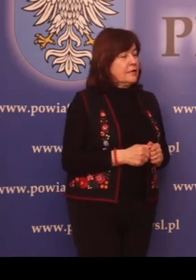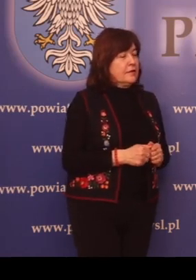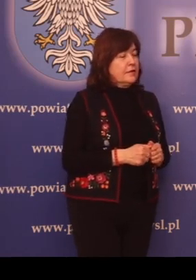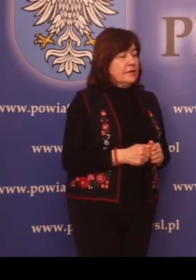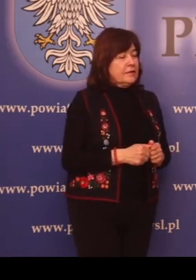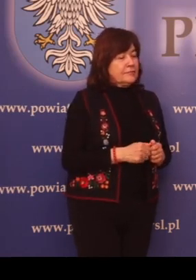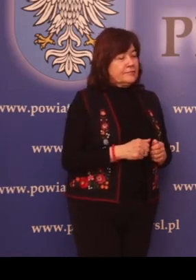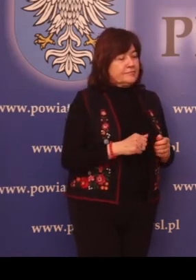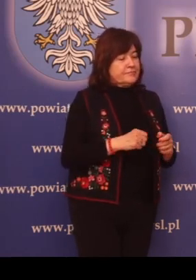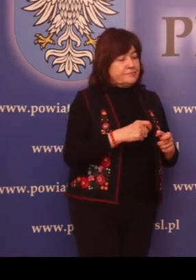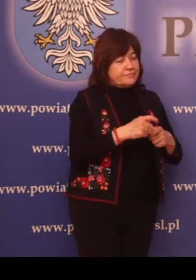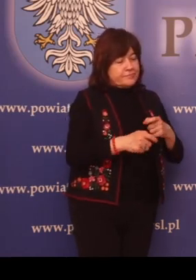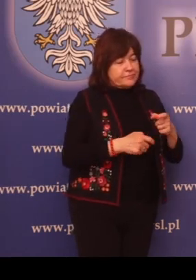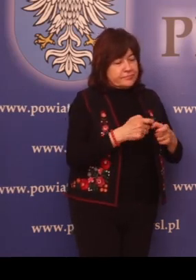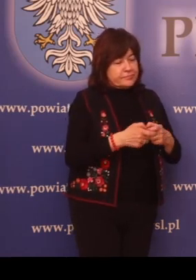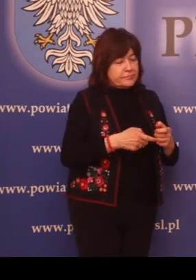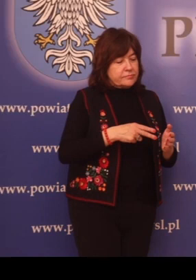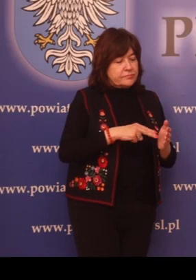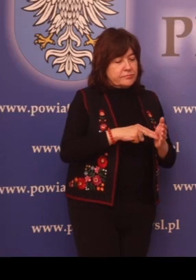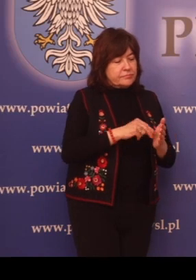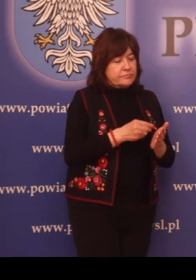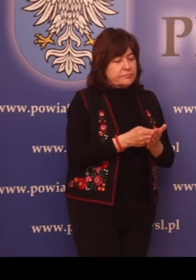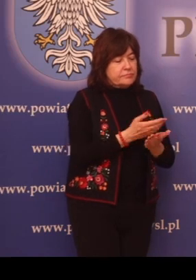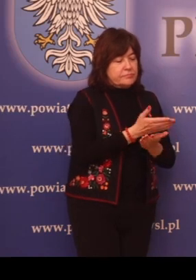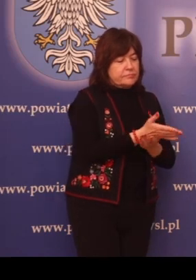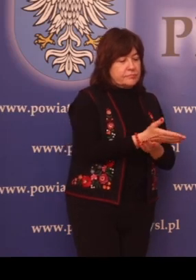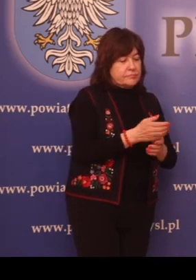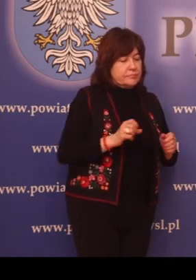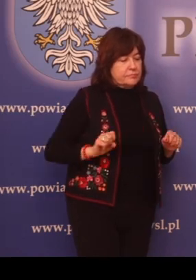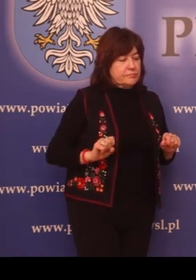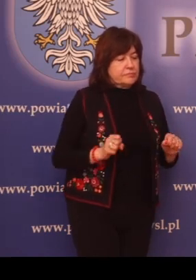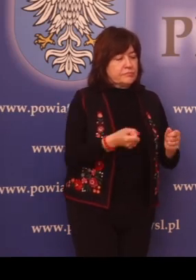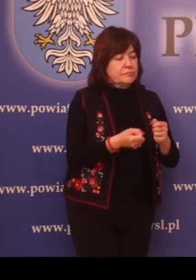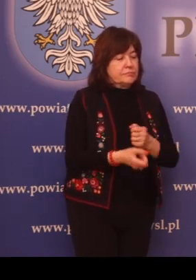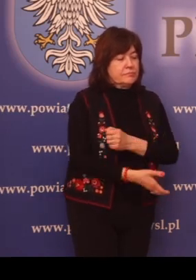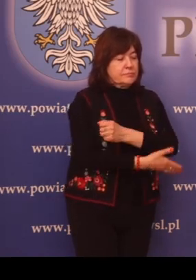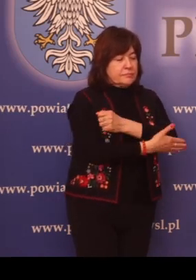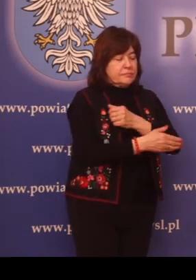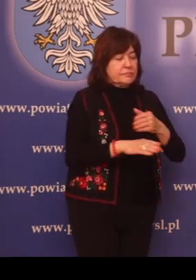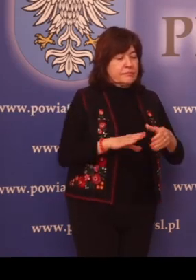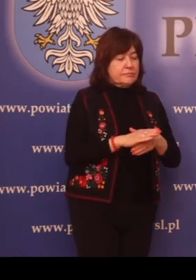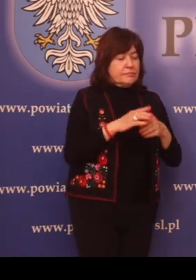Opracowanie planu działania i wsparcie w jego realizacji.